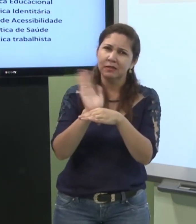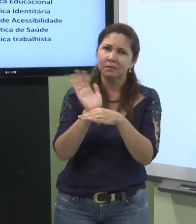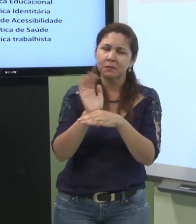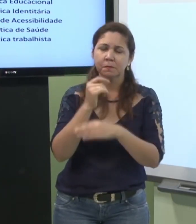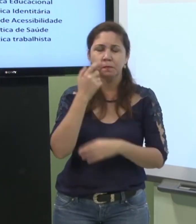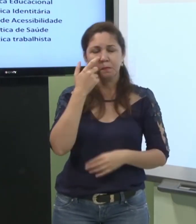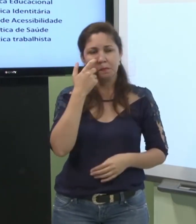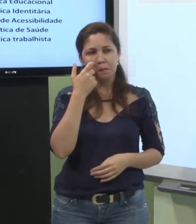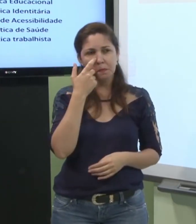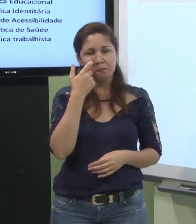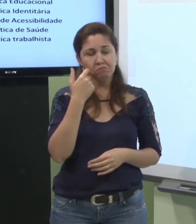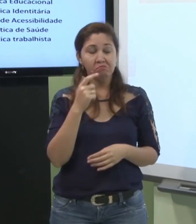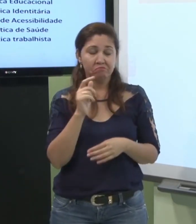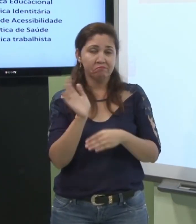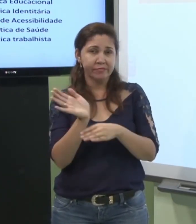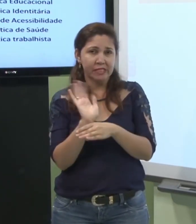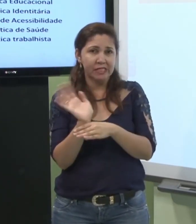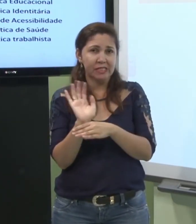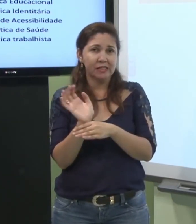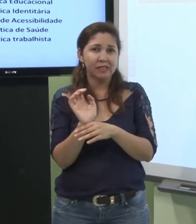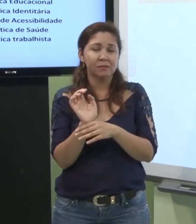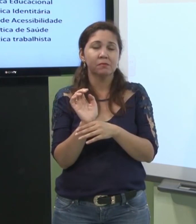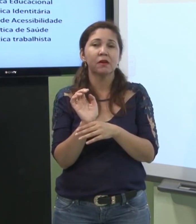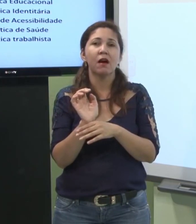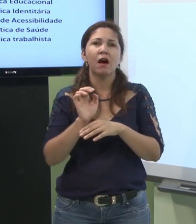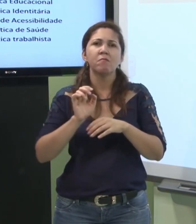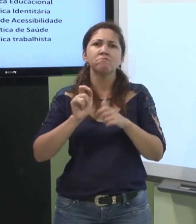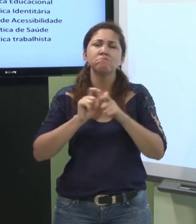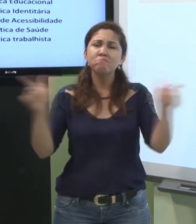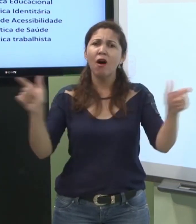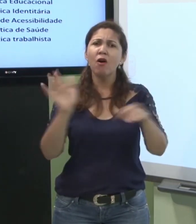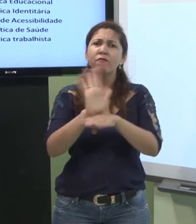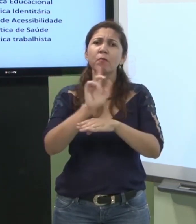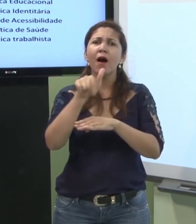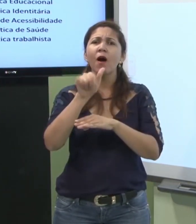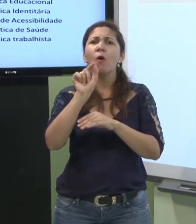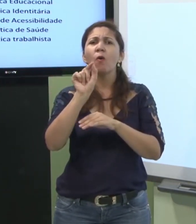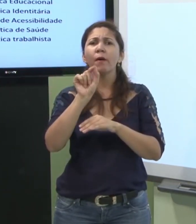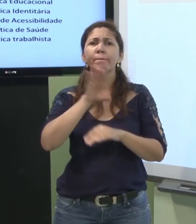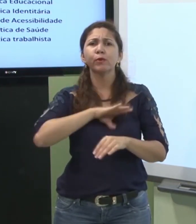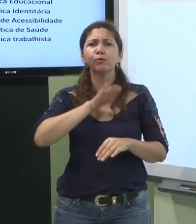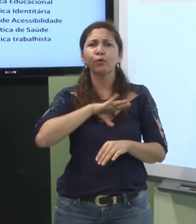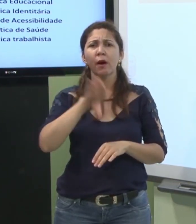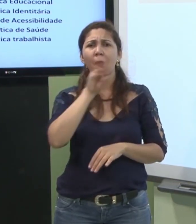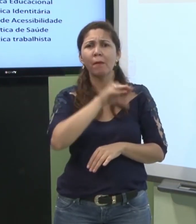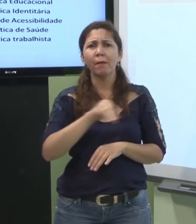direito de ir e vir no cinema a maioria dos filmes são dublados